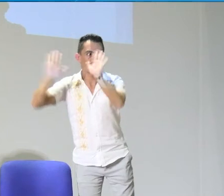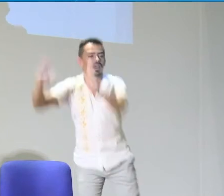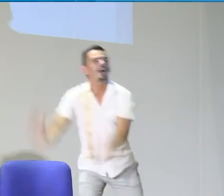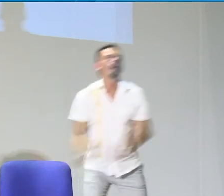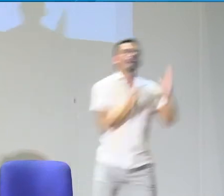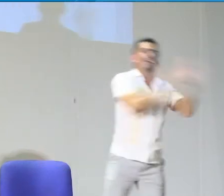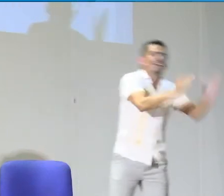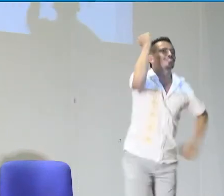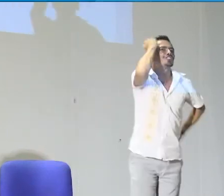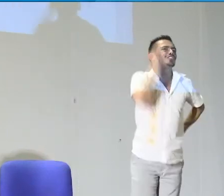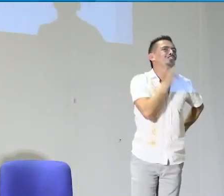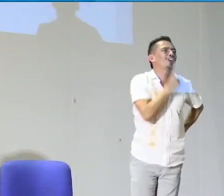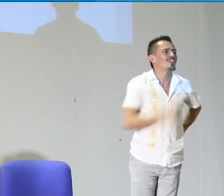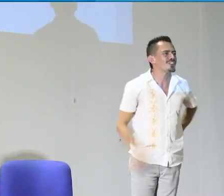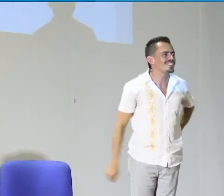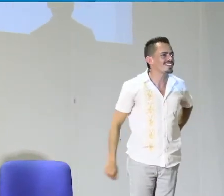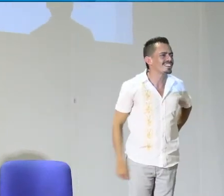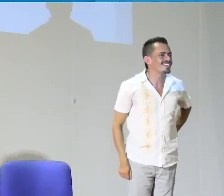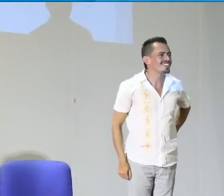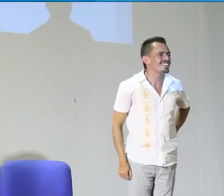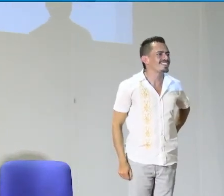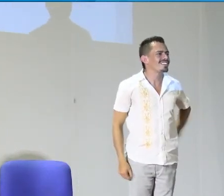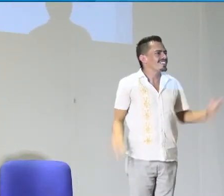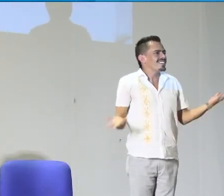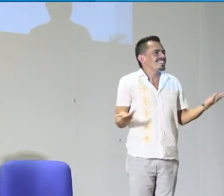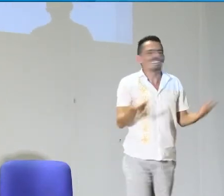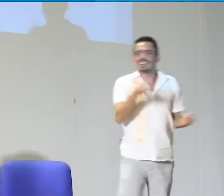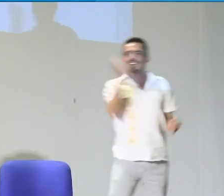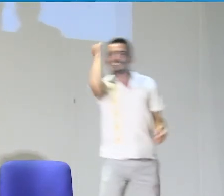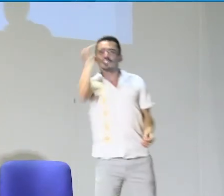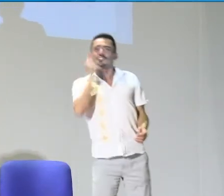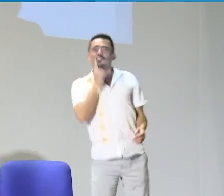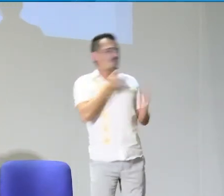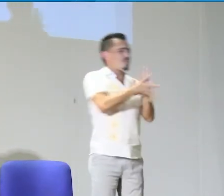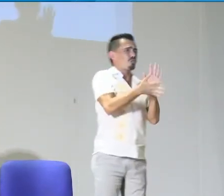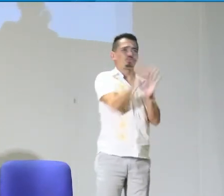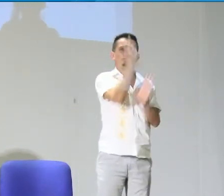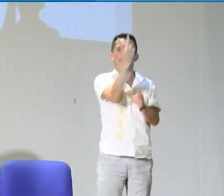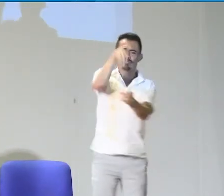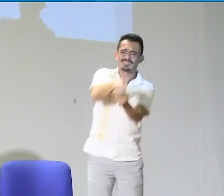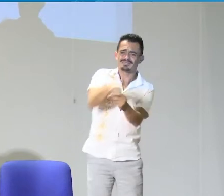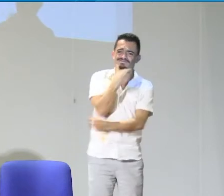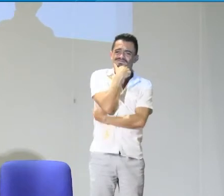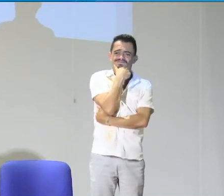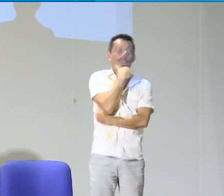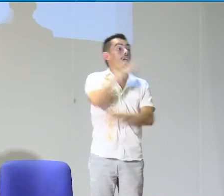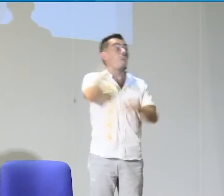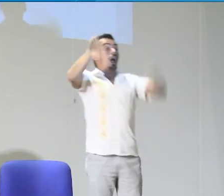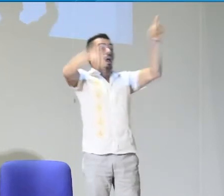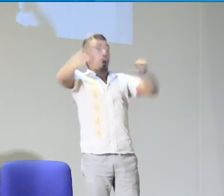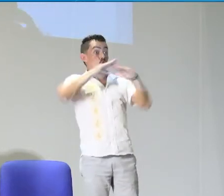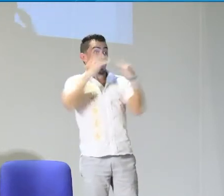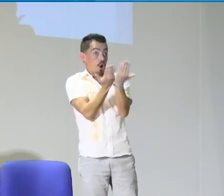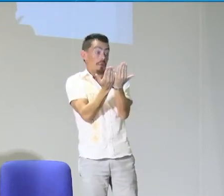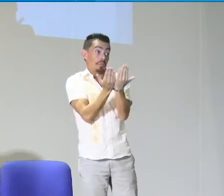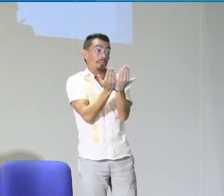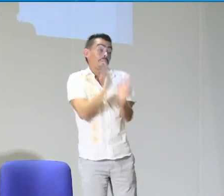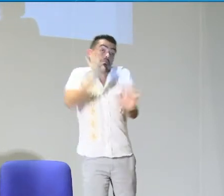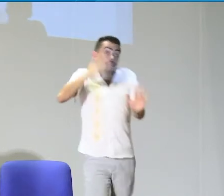gracias. Ya hablamos un momento del modelo lingüístico. Ahora vamos a hablar del docente sordo al interior de la escuela.